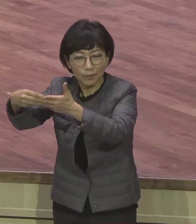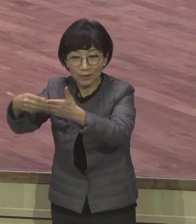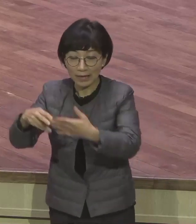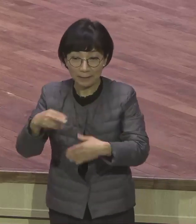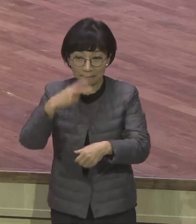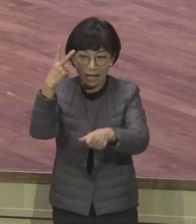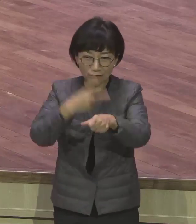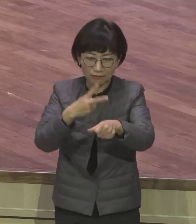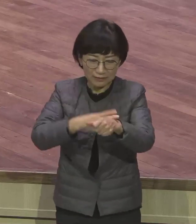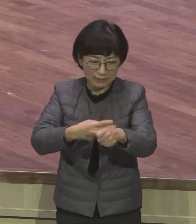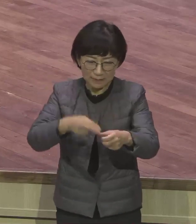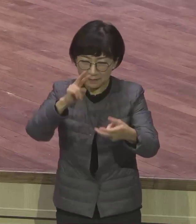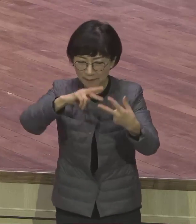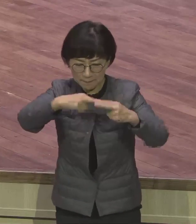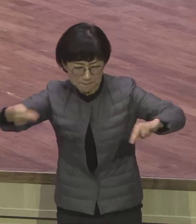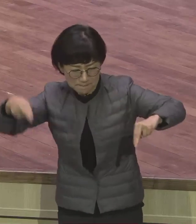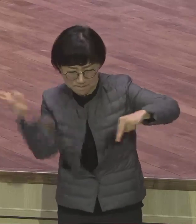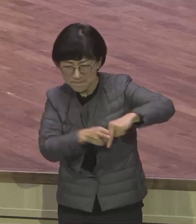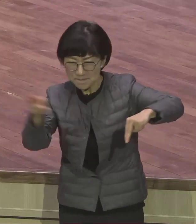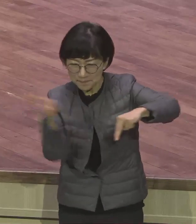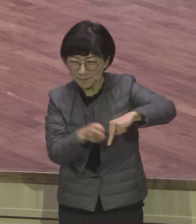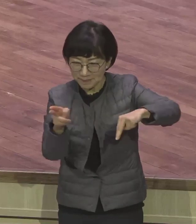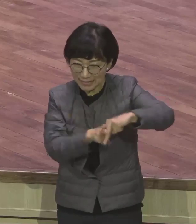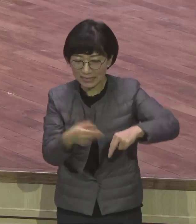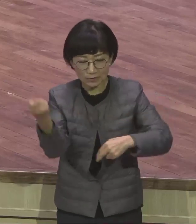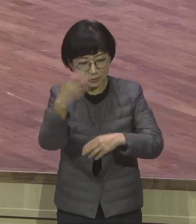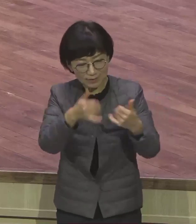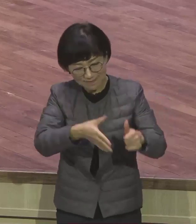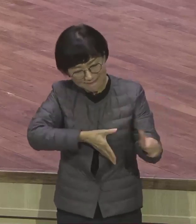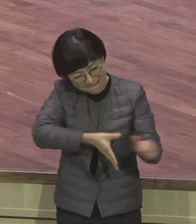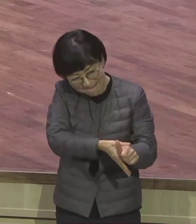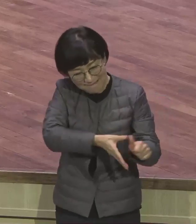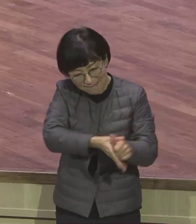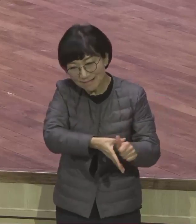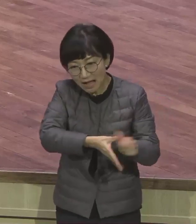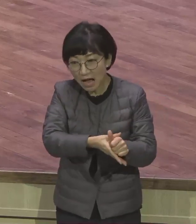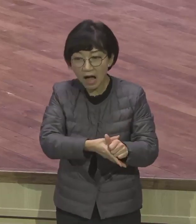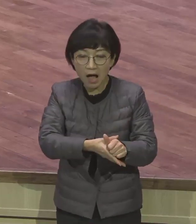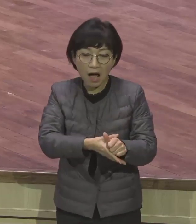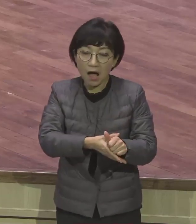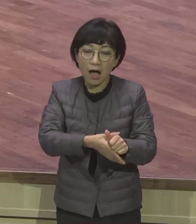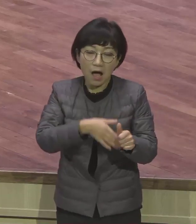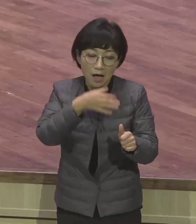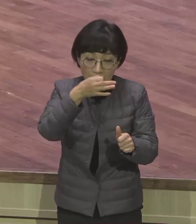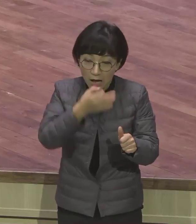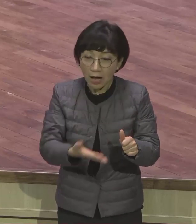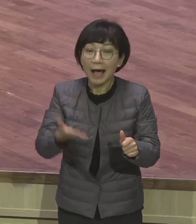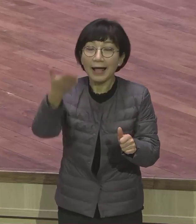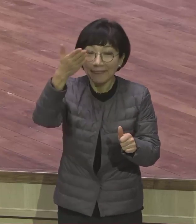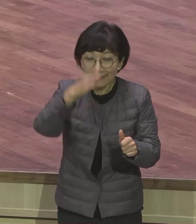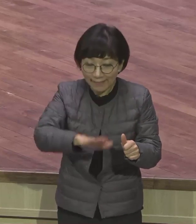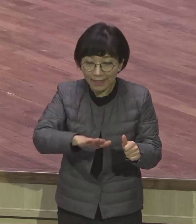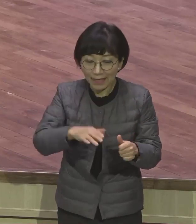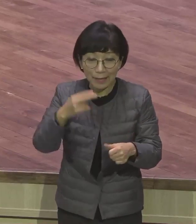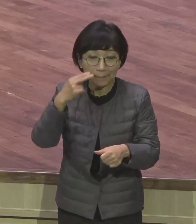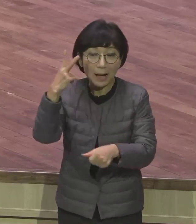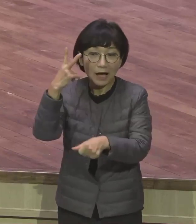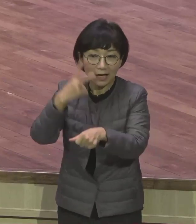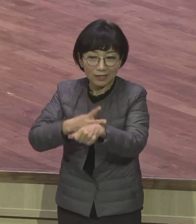배고픔의 위험 추위의 위험 엄청난 말을 하지만 이 바울은 항상